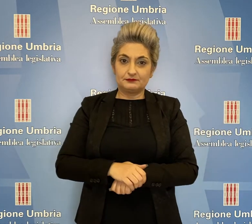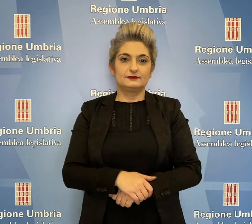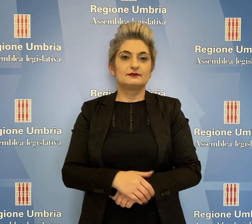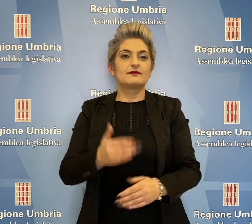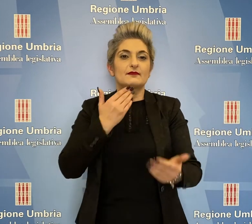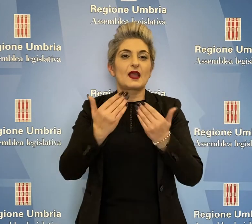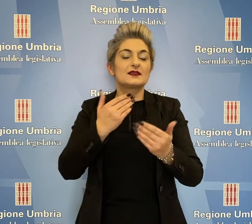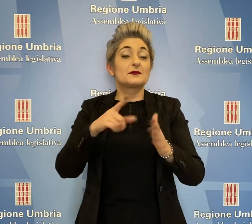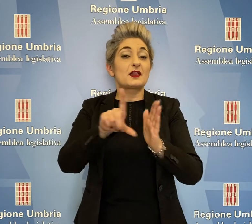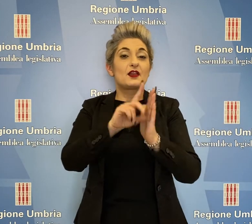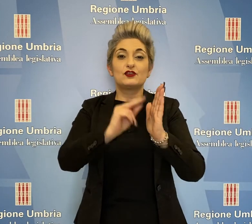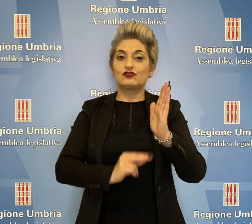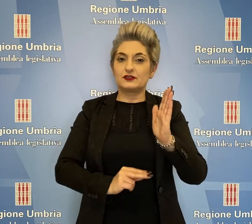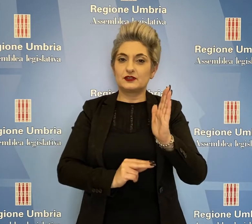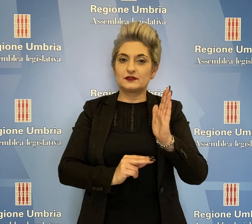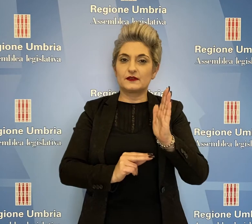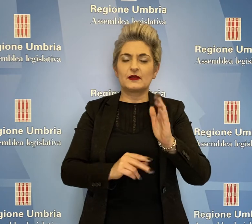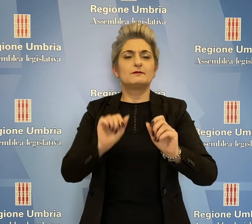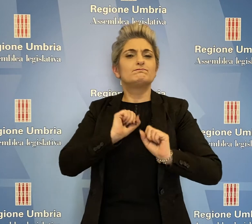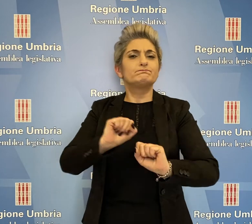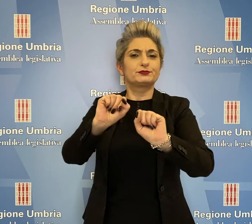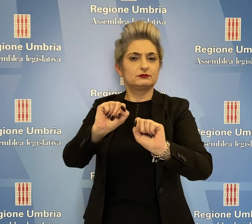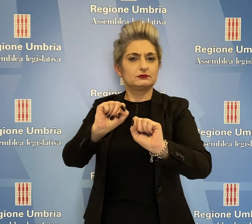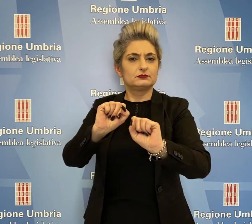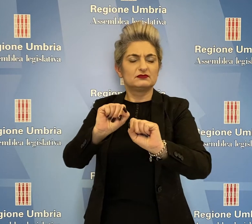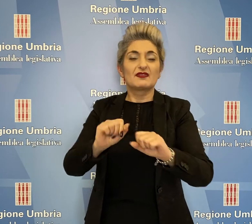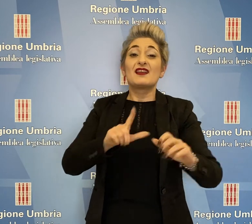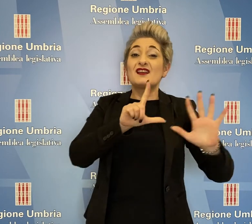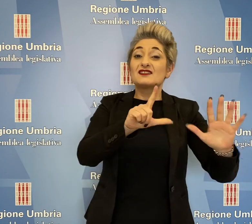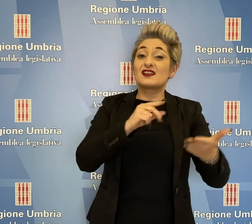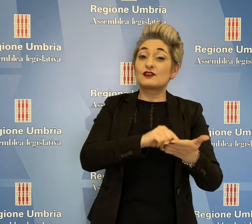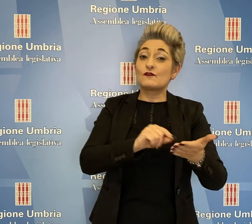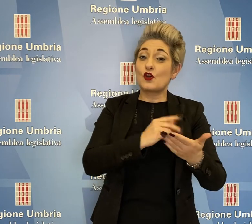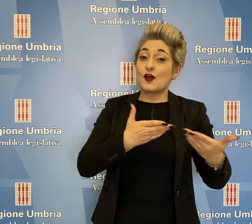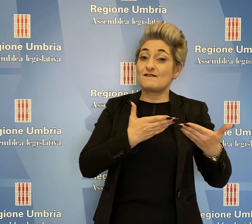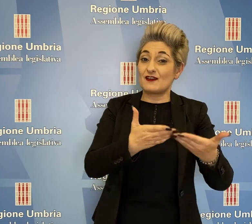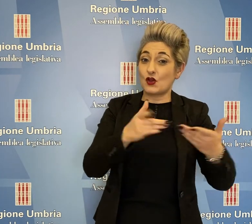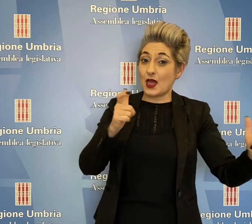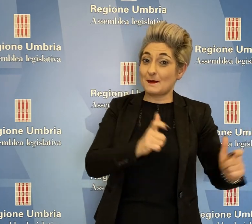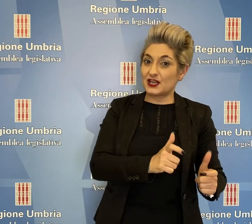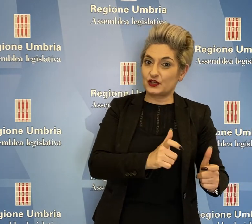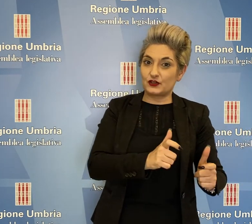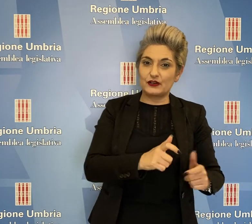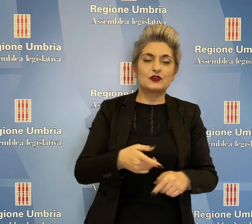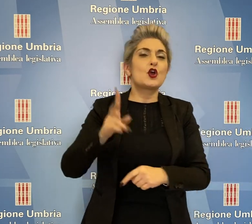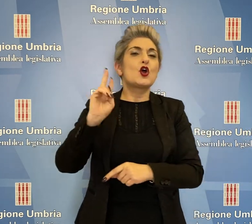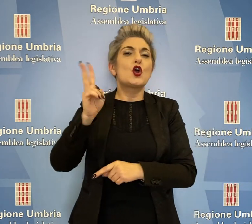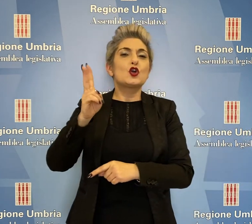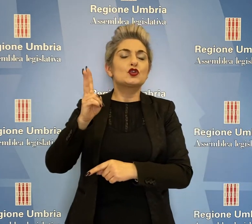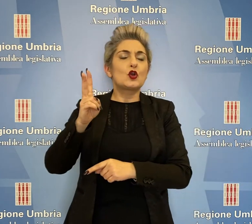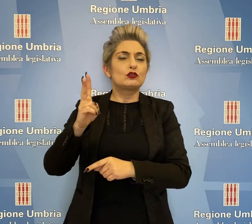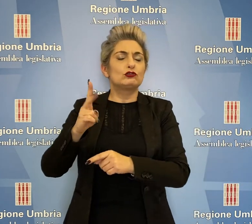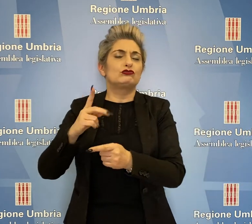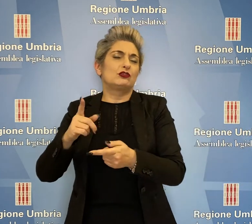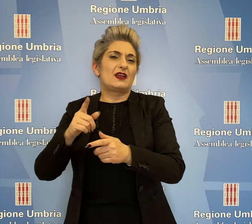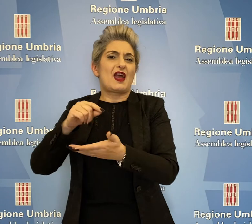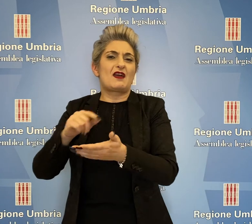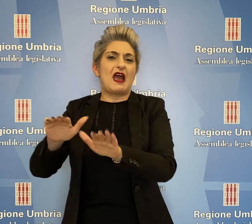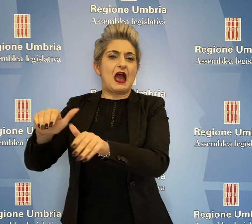L'Assemblea Legislativa ha respinto con sette voti favorevoli della minoranza e dodici astensioni della maggioranza